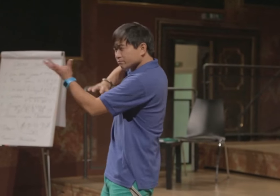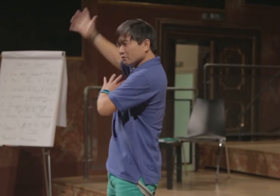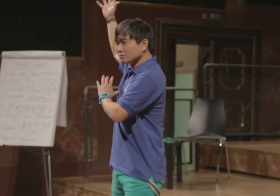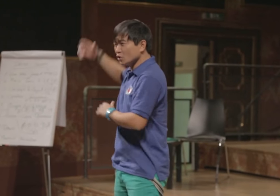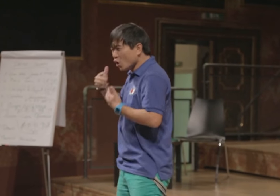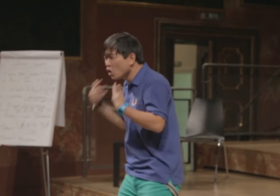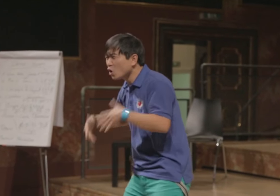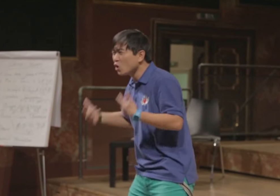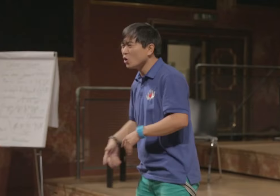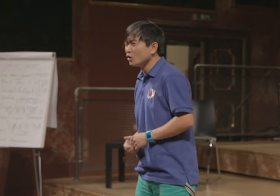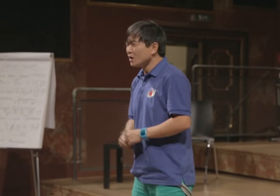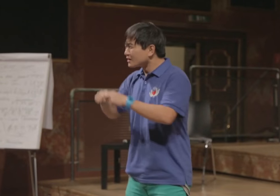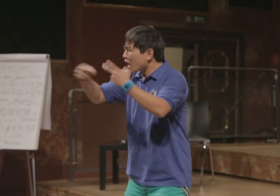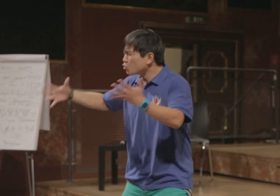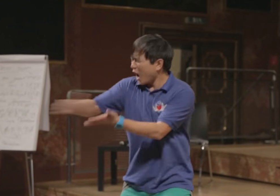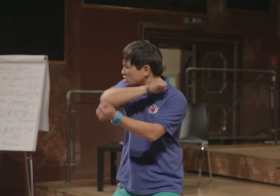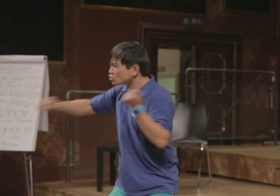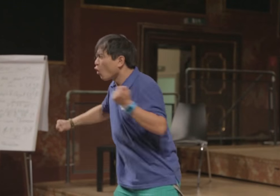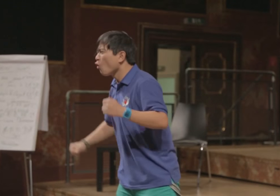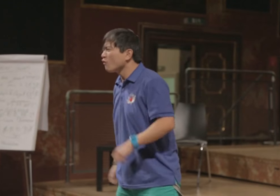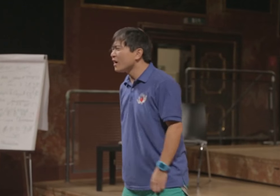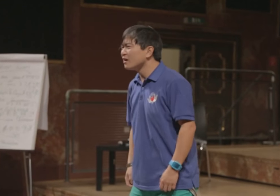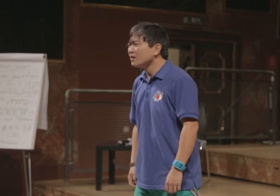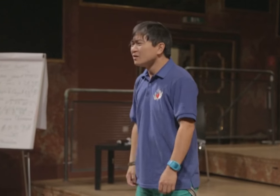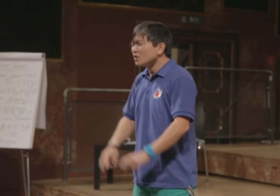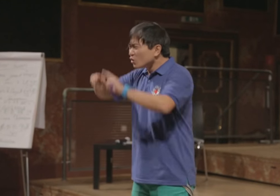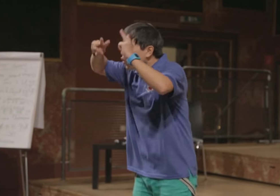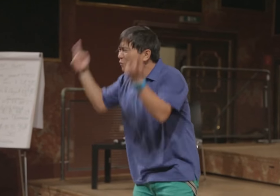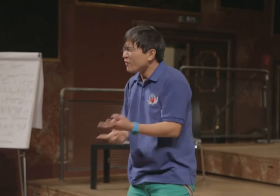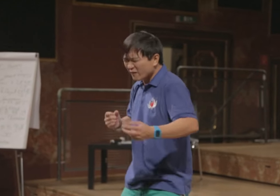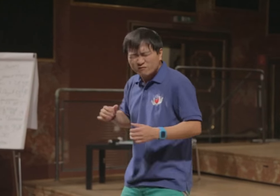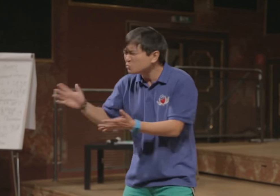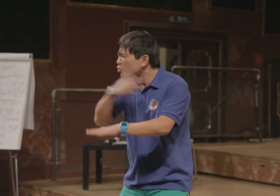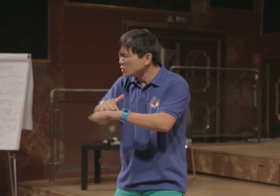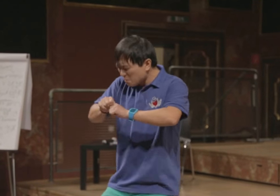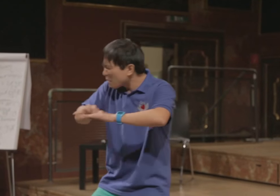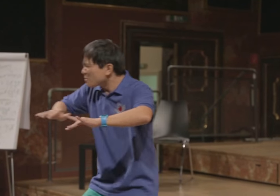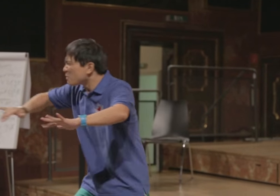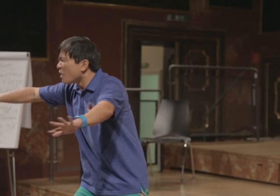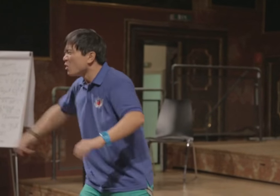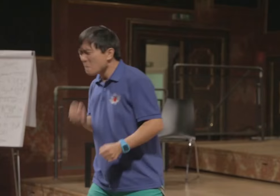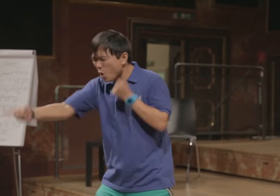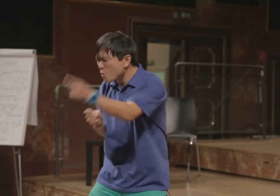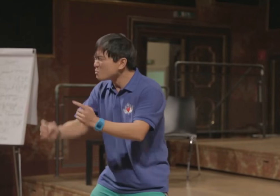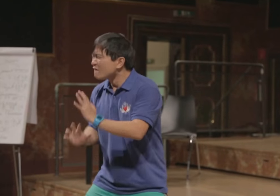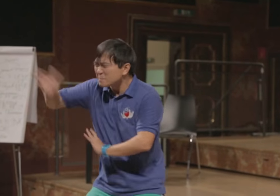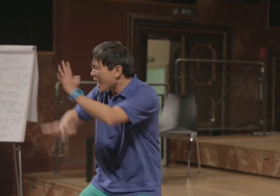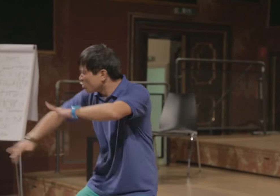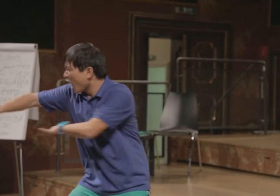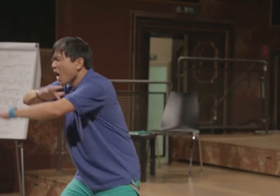Wenn wir die Erde weiterhin so behandeln, die Natur zerstören, die Bäume fällen, die Umwelt vergewaltigen und einfach alles, was wir